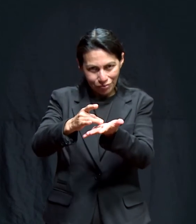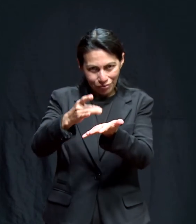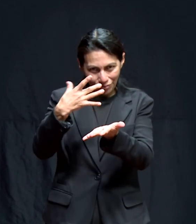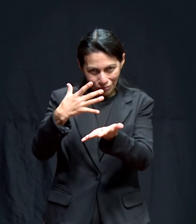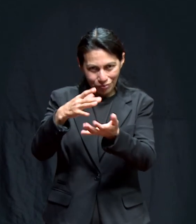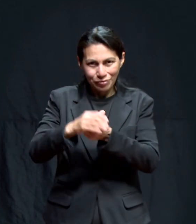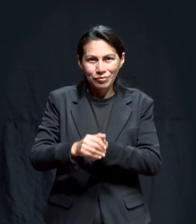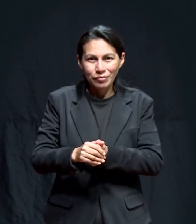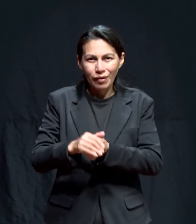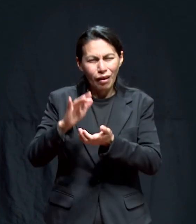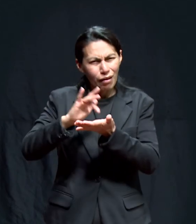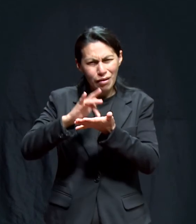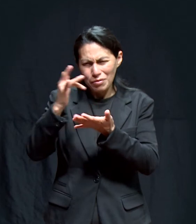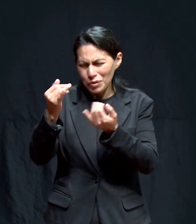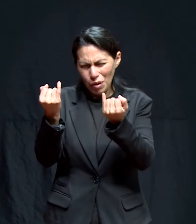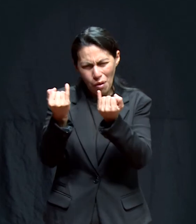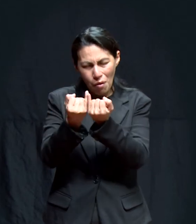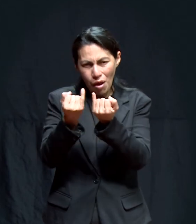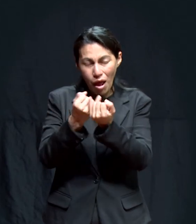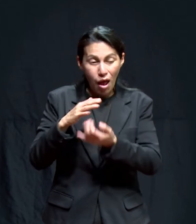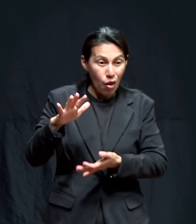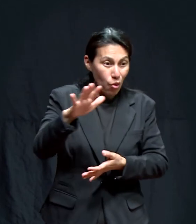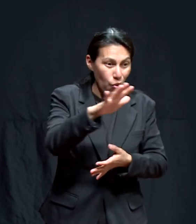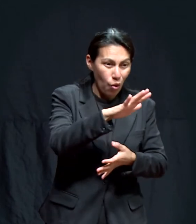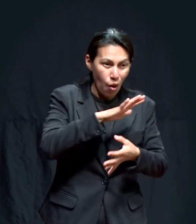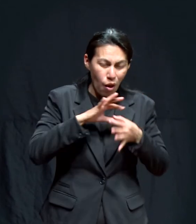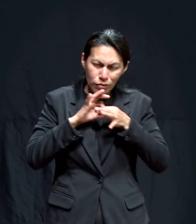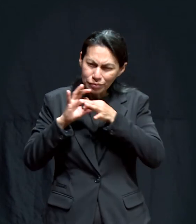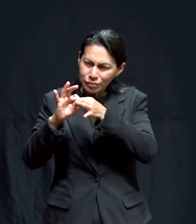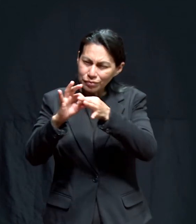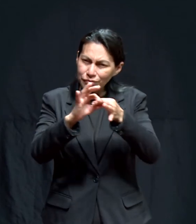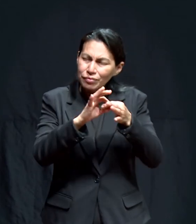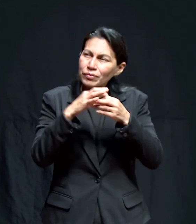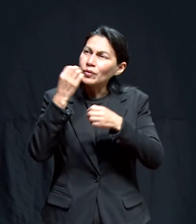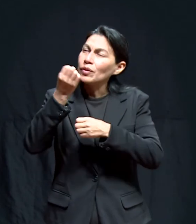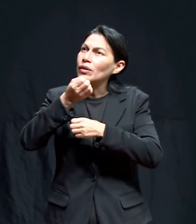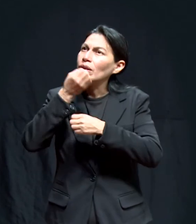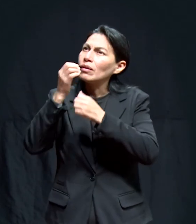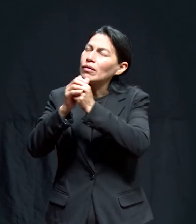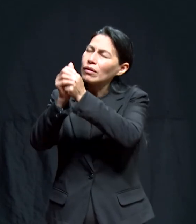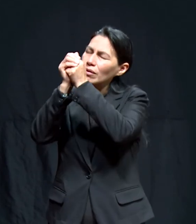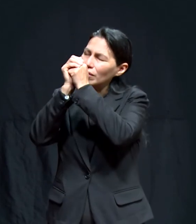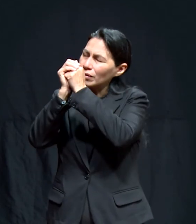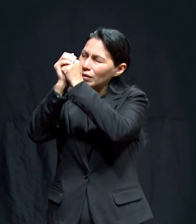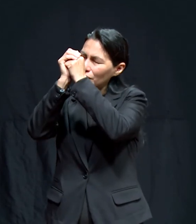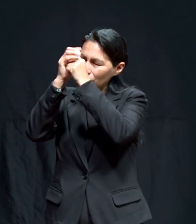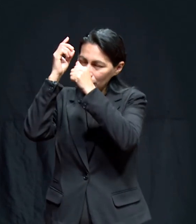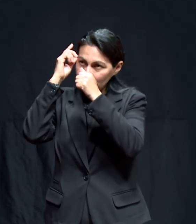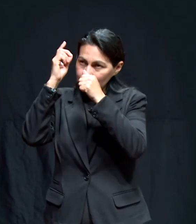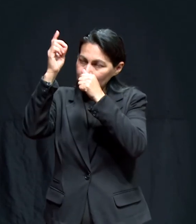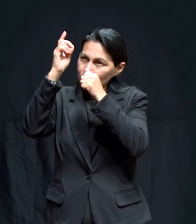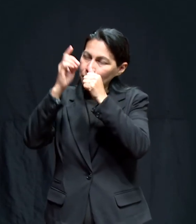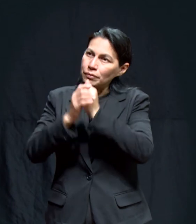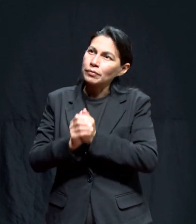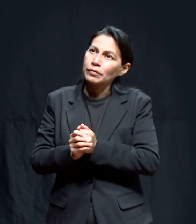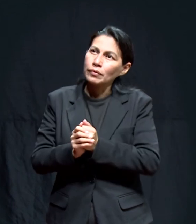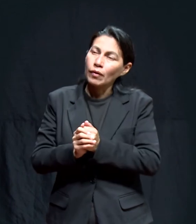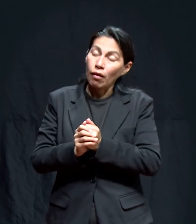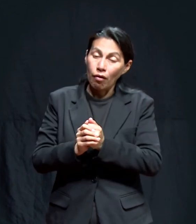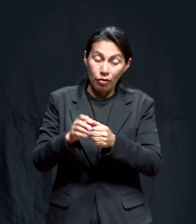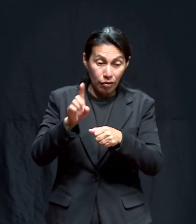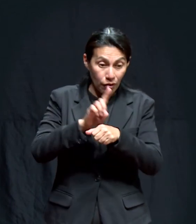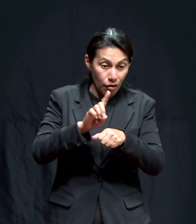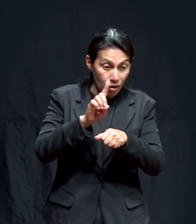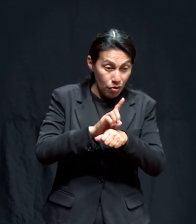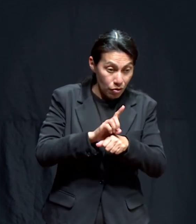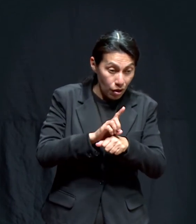también sus agradecimientos para que nos unamos todos orando y alabando a Dios. Todos los